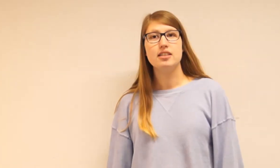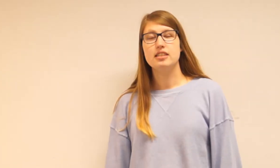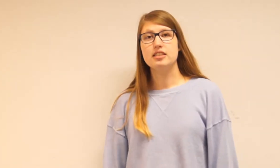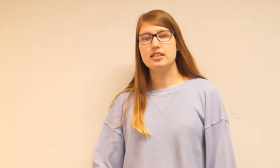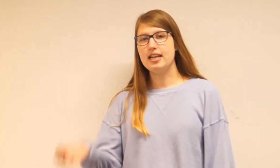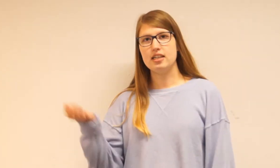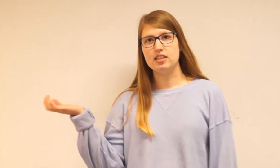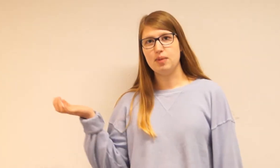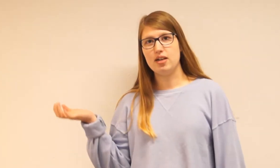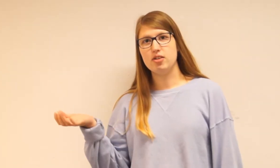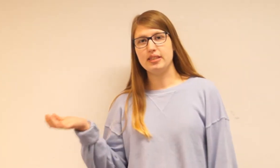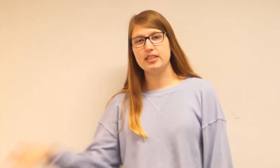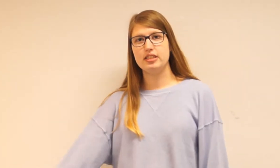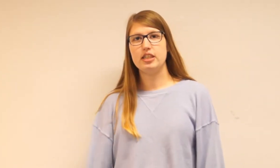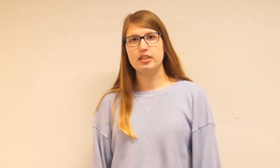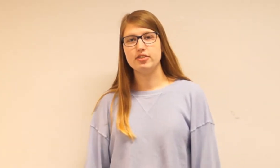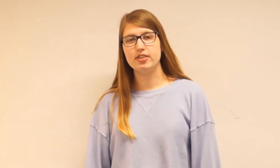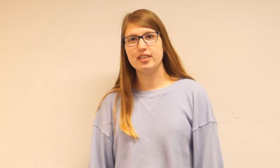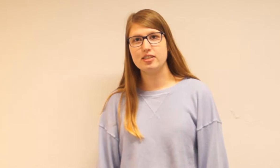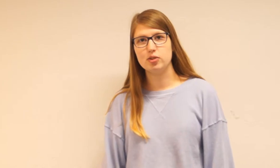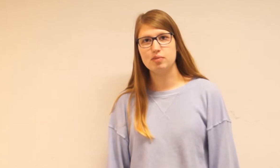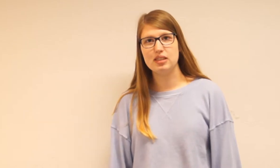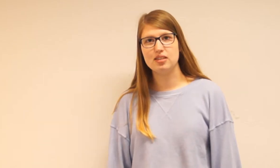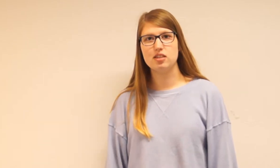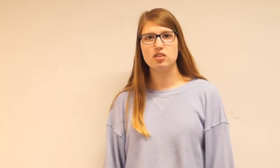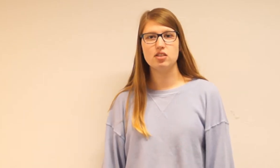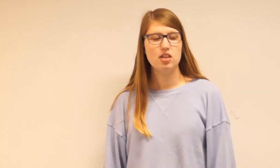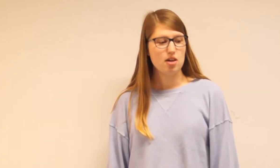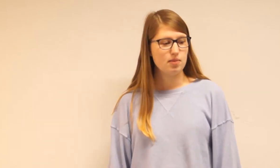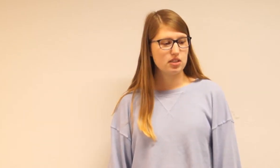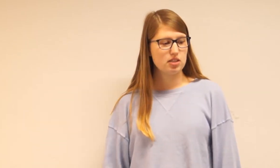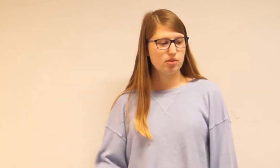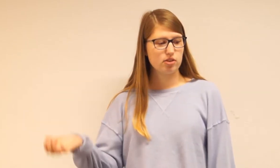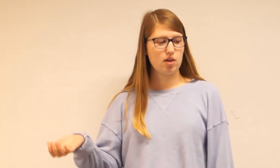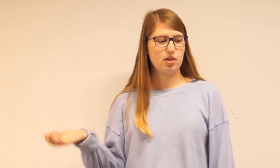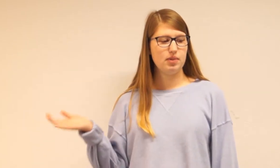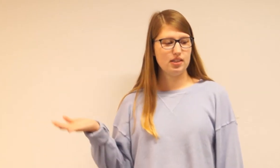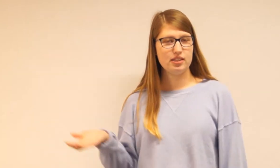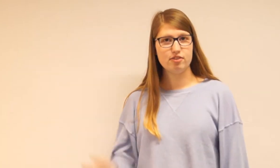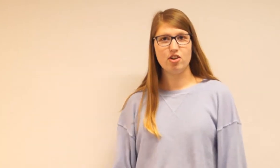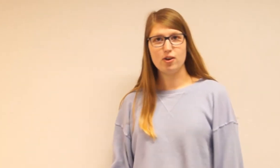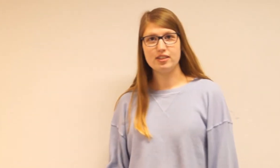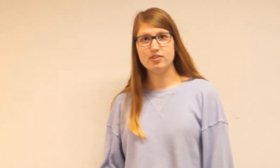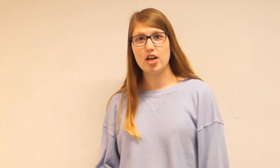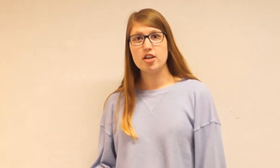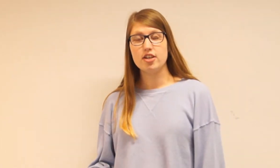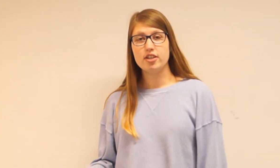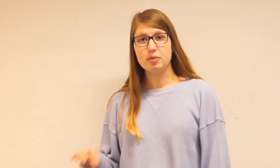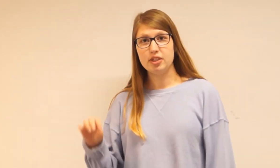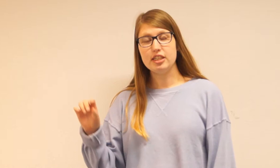De taler egentlig bare Og man kan se at Frederikke hun smider lidt Og sådan noget Men så lige pludselig kommer der et billede ind Hvor at På en